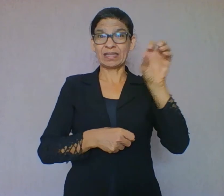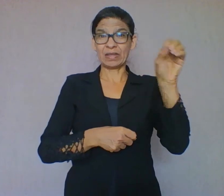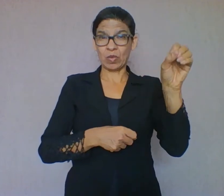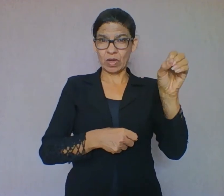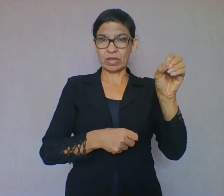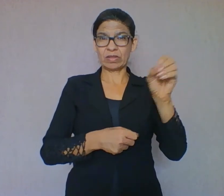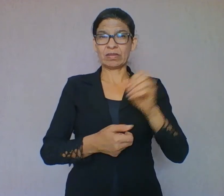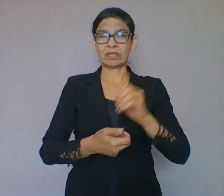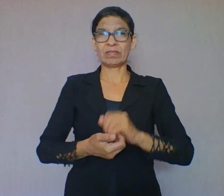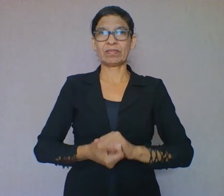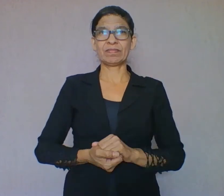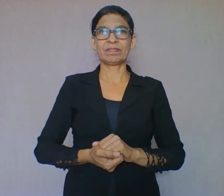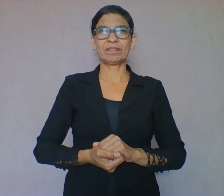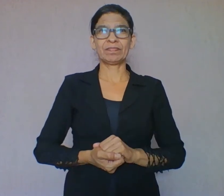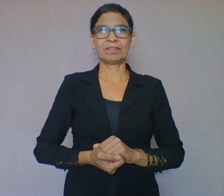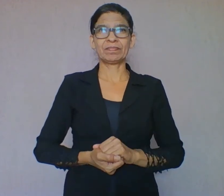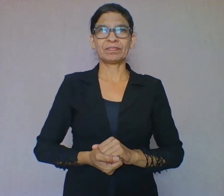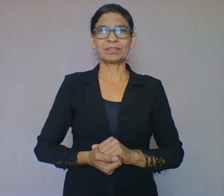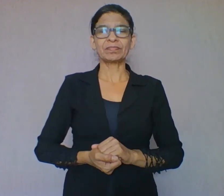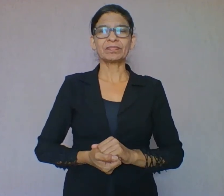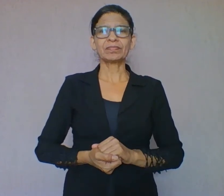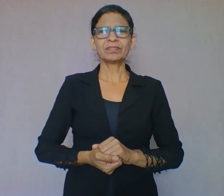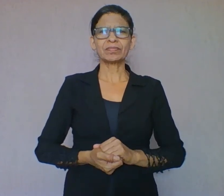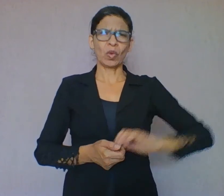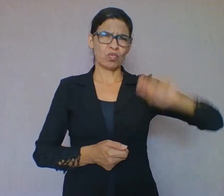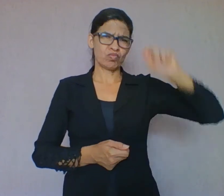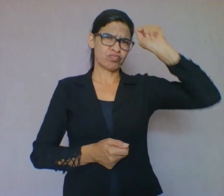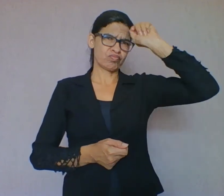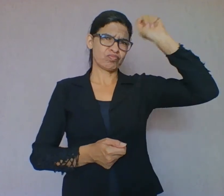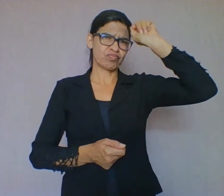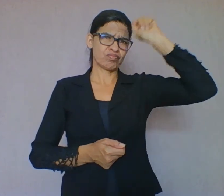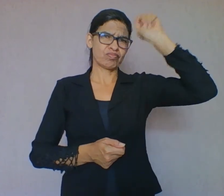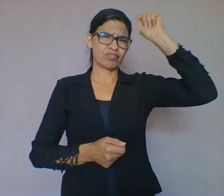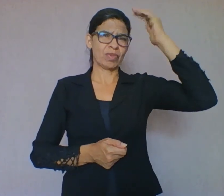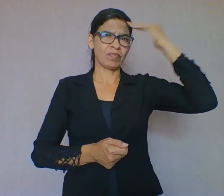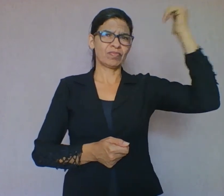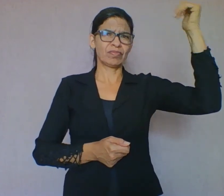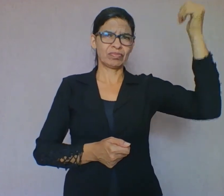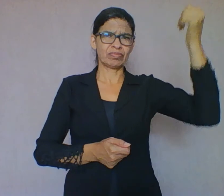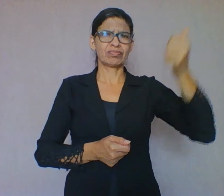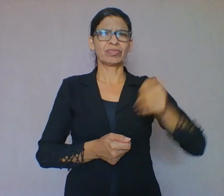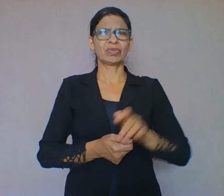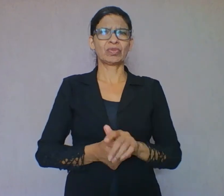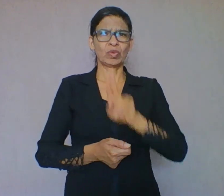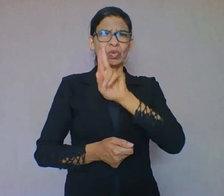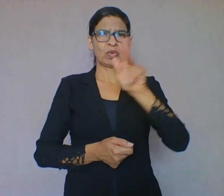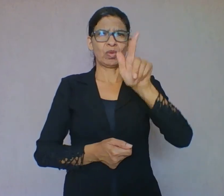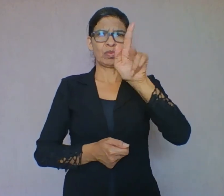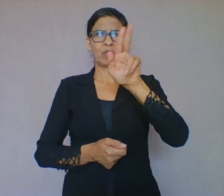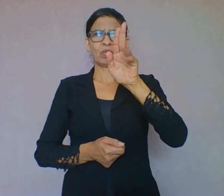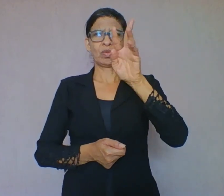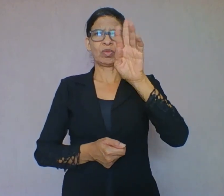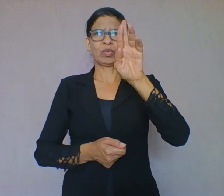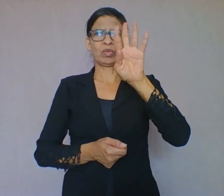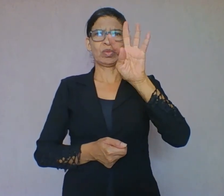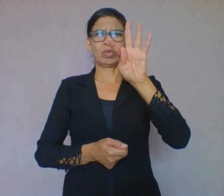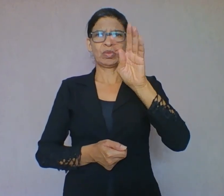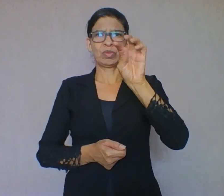móveis, por Gutenberg. Com o passar dos tempos, técnicas revolucionárias de impressão modificaram não só as estruturas dos